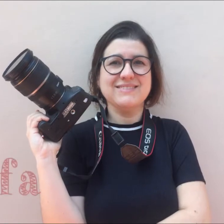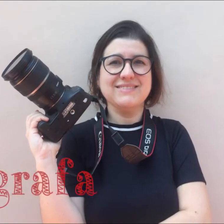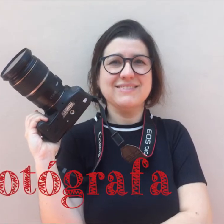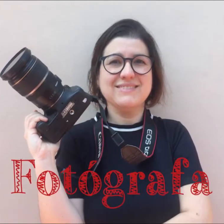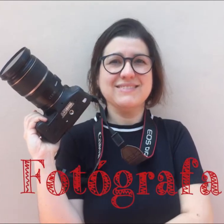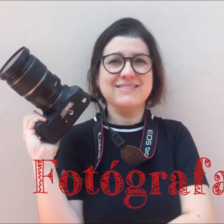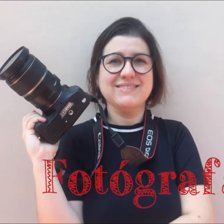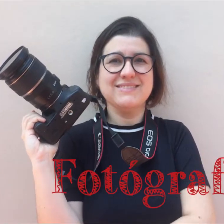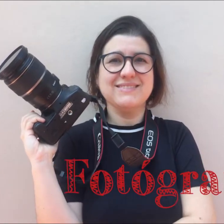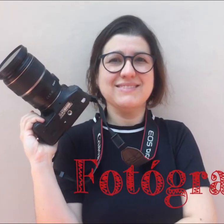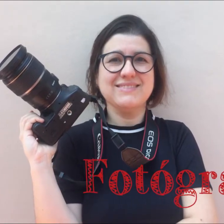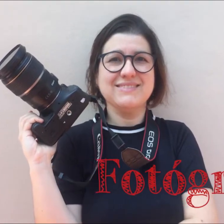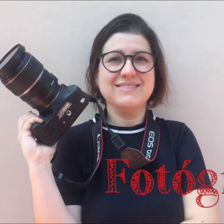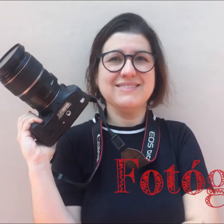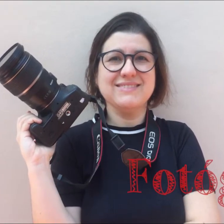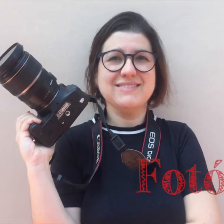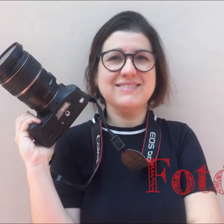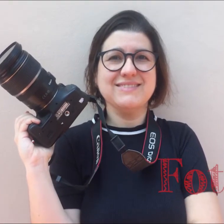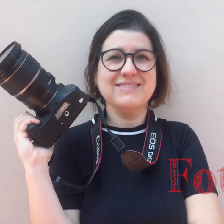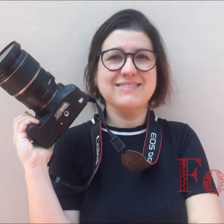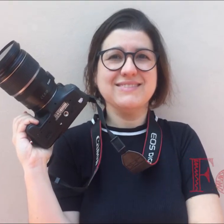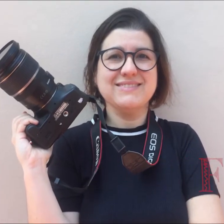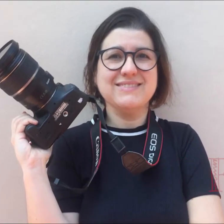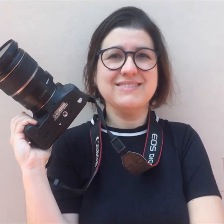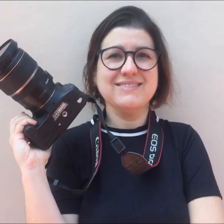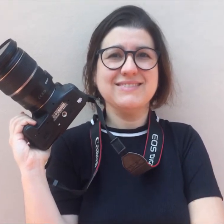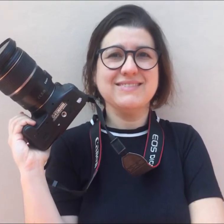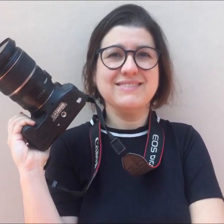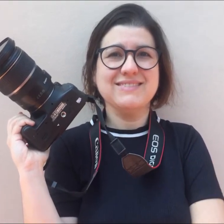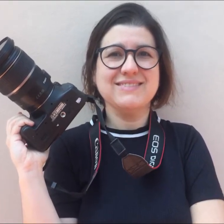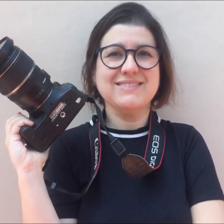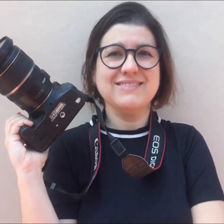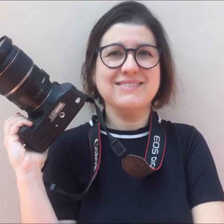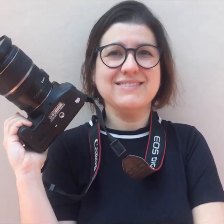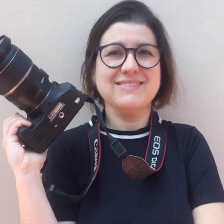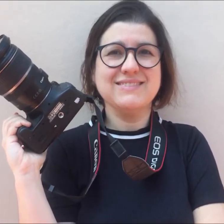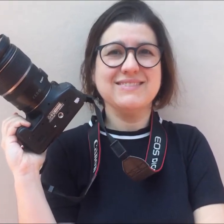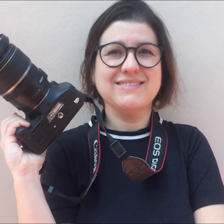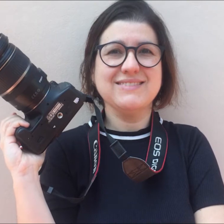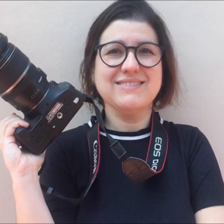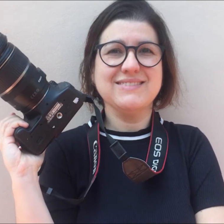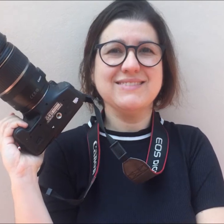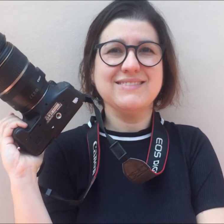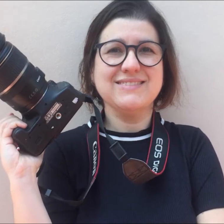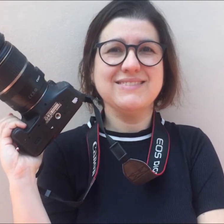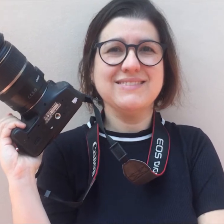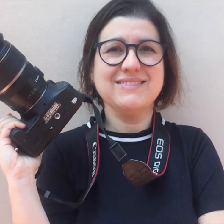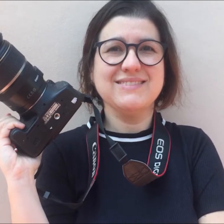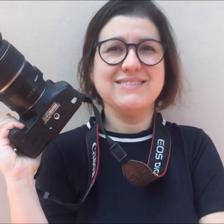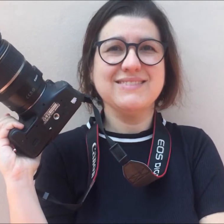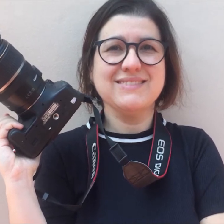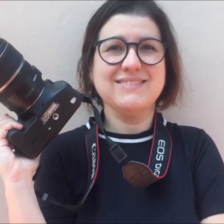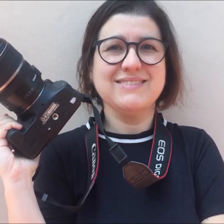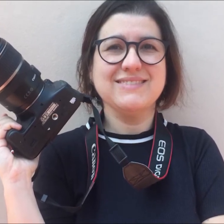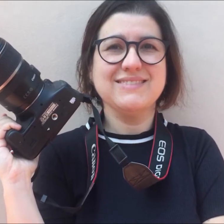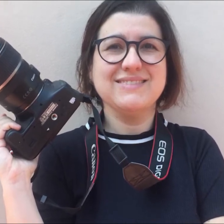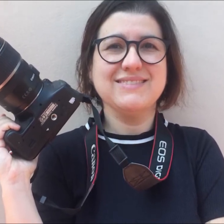Encostada numa parede clara e lisa, Marita usa uma camisa preta, sorri e segura com a mão direita uma câmera